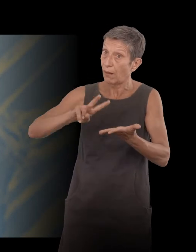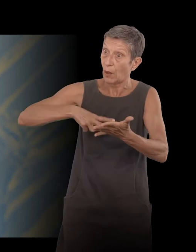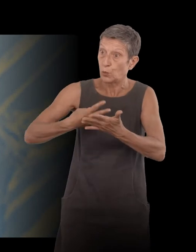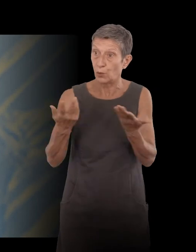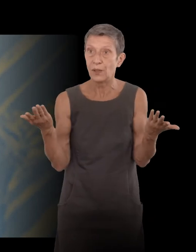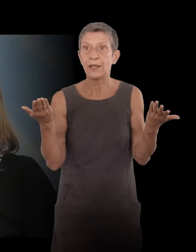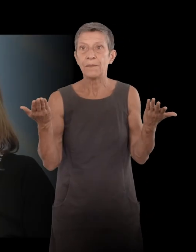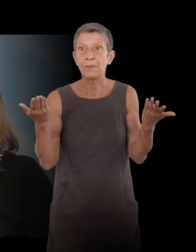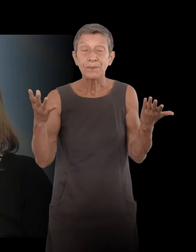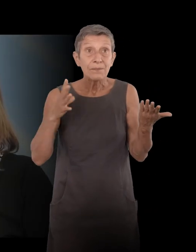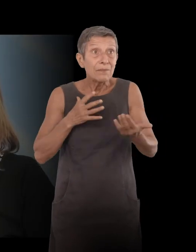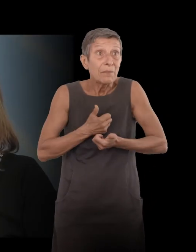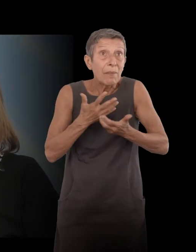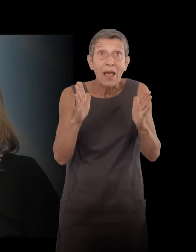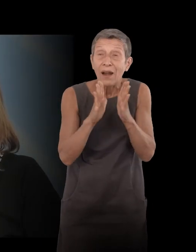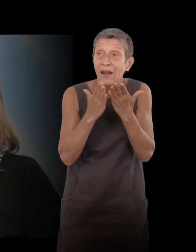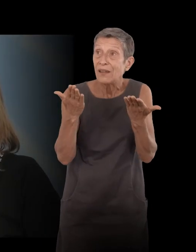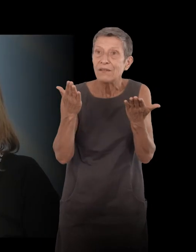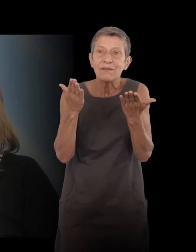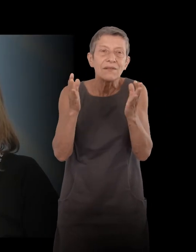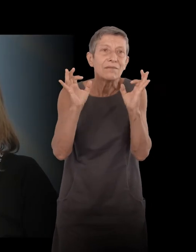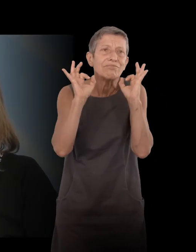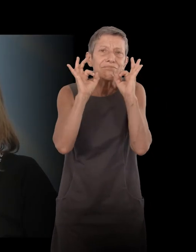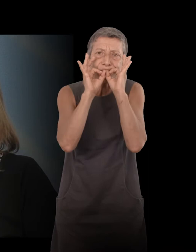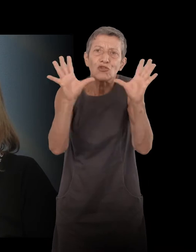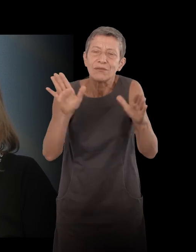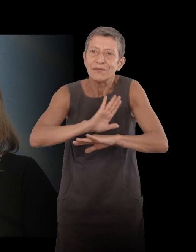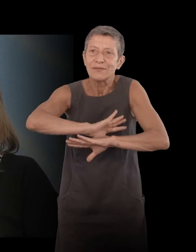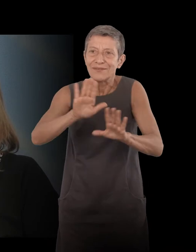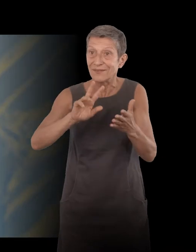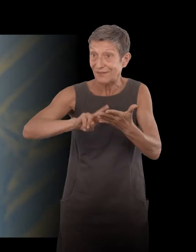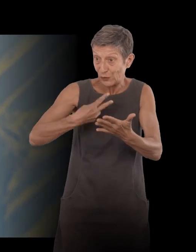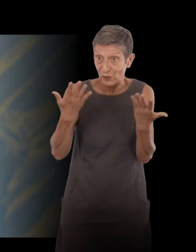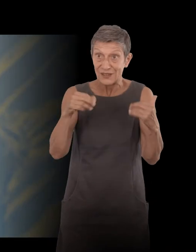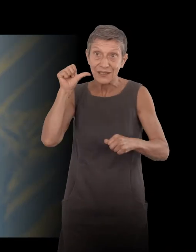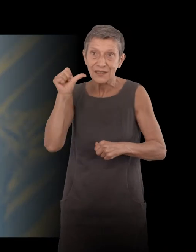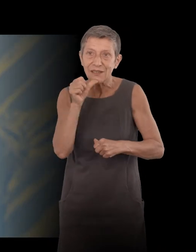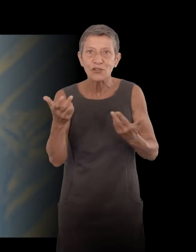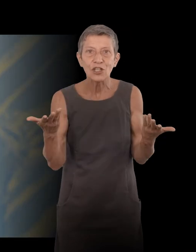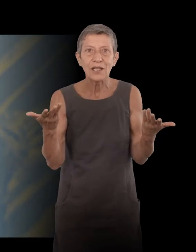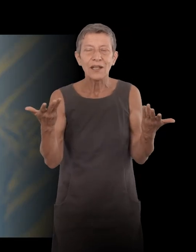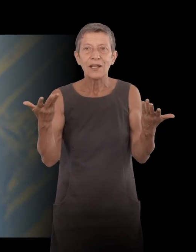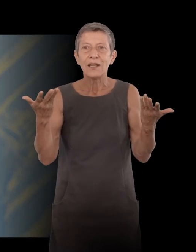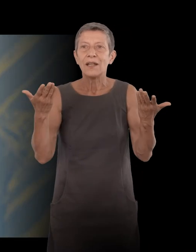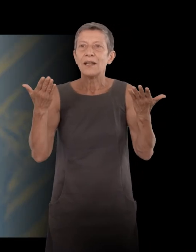traduits. Mais déjà, il y avait quelque chose, surtout chez les écrivains